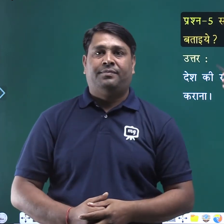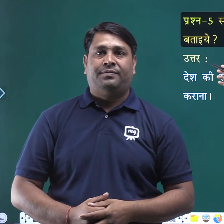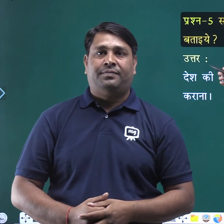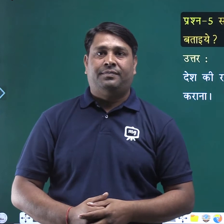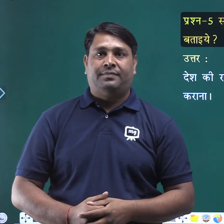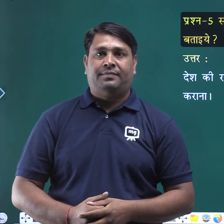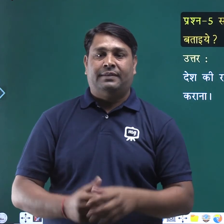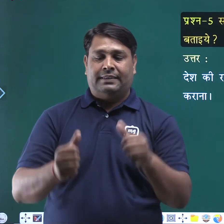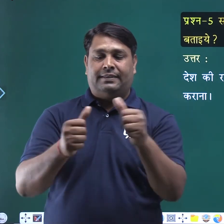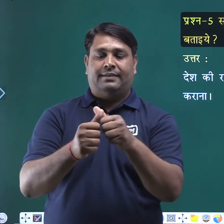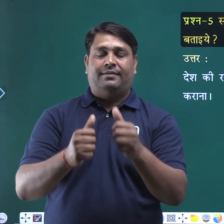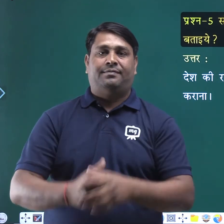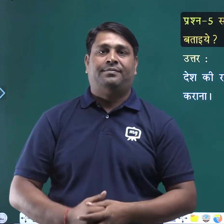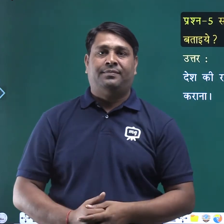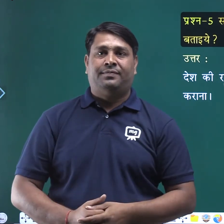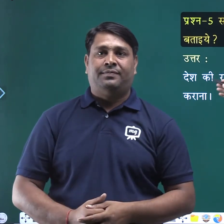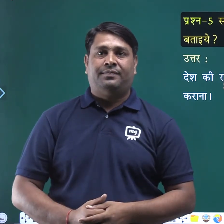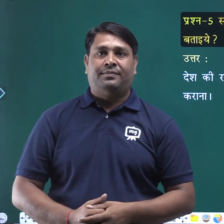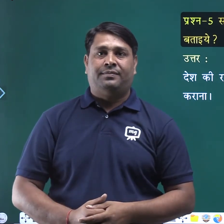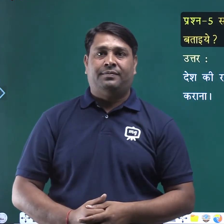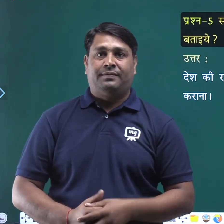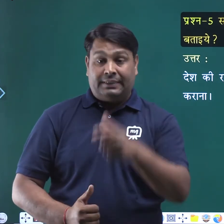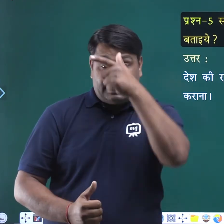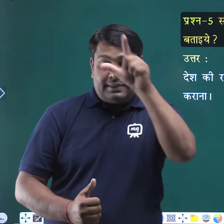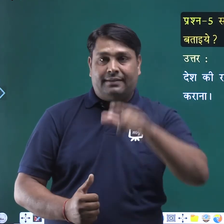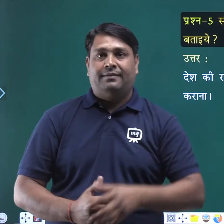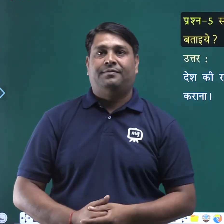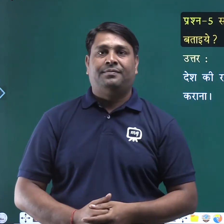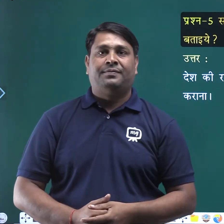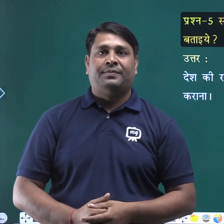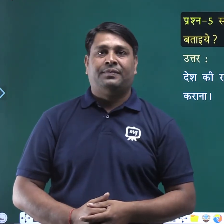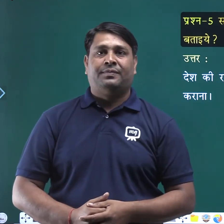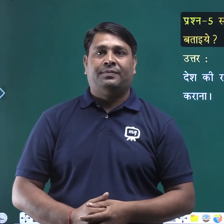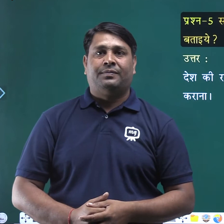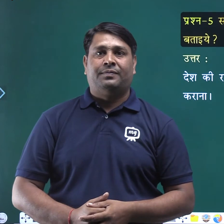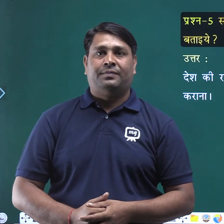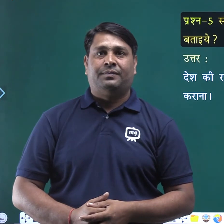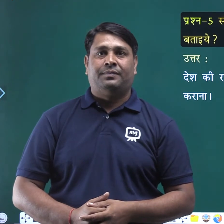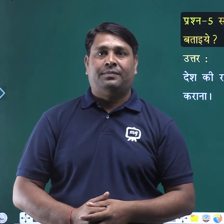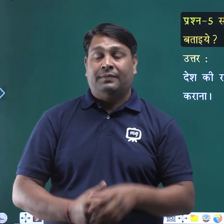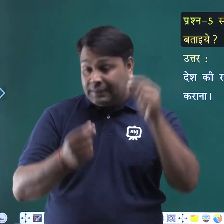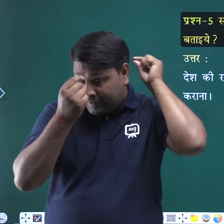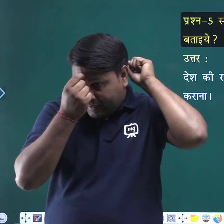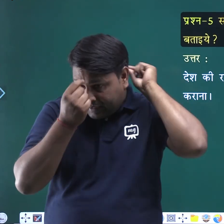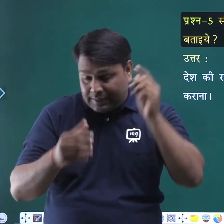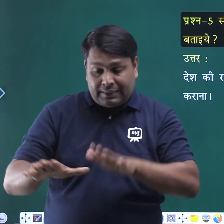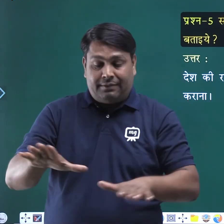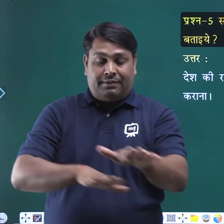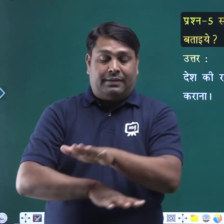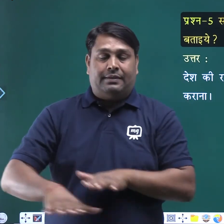उत्तर देश की राजनितिक व्यवस्था को